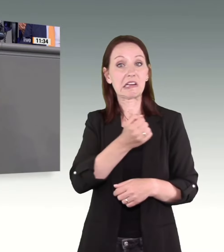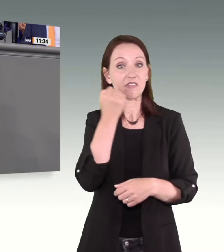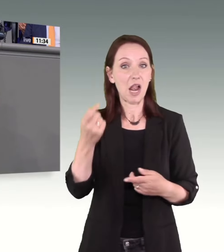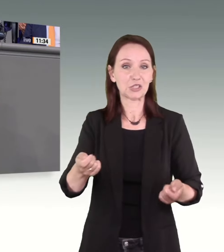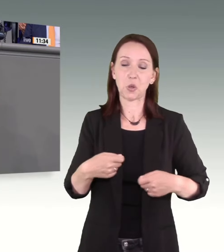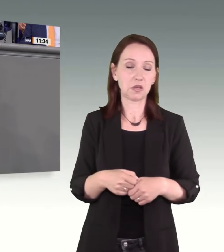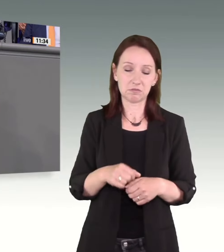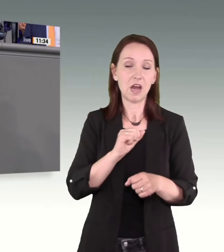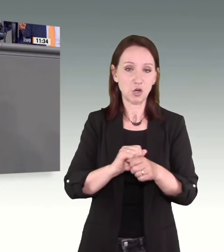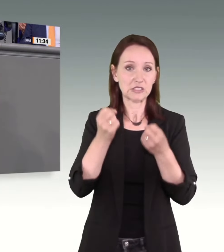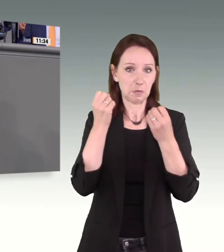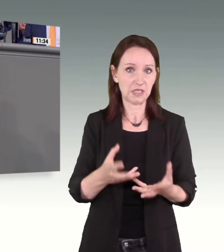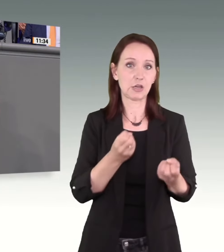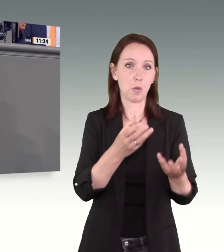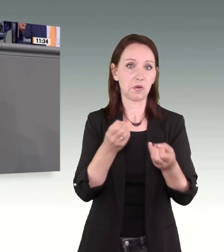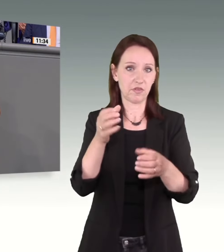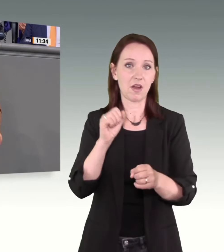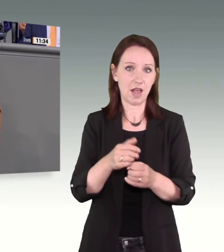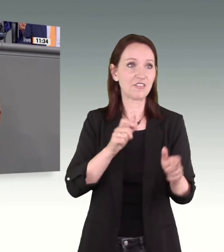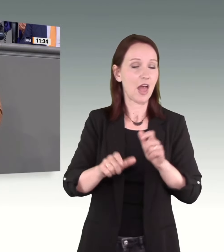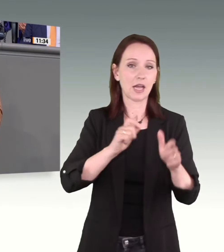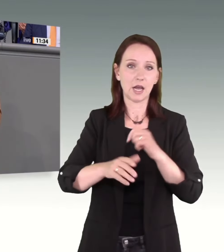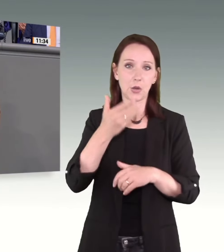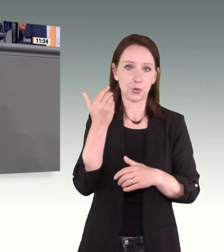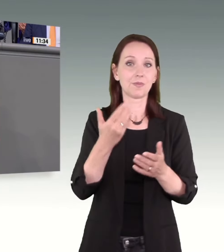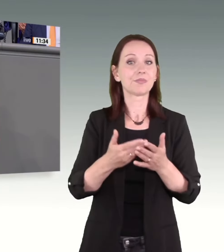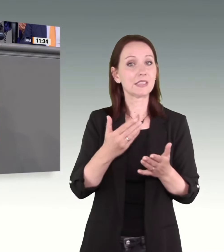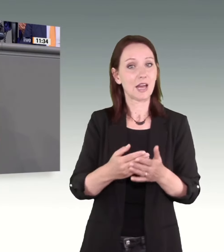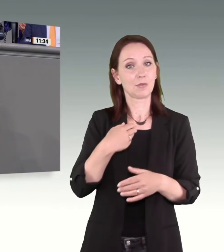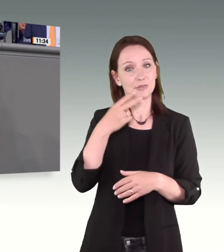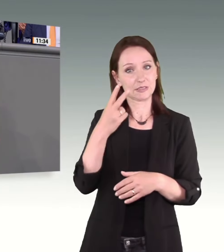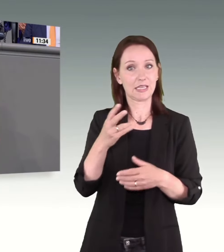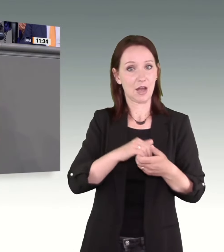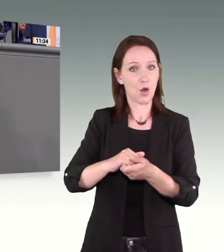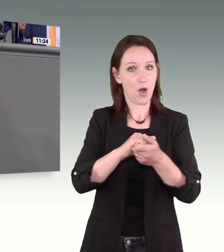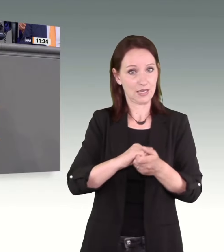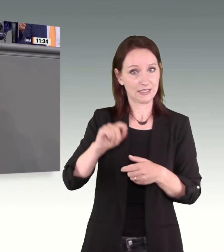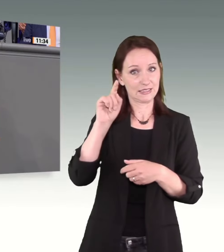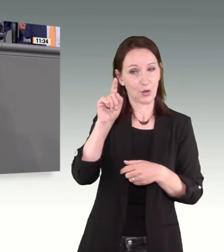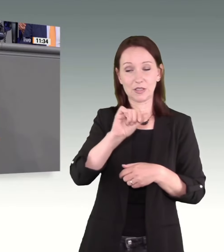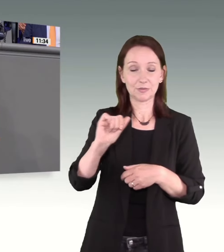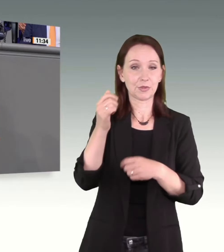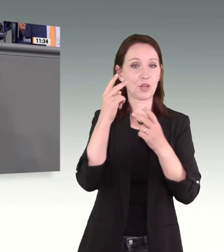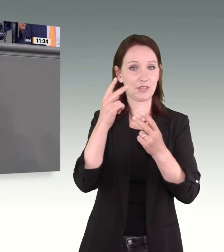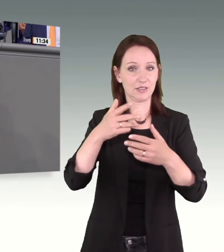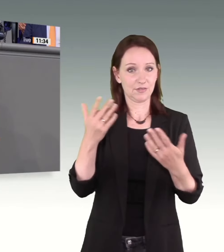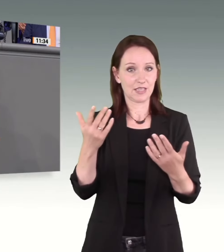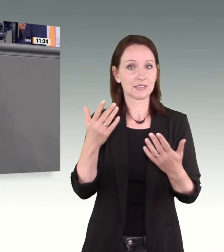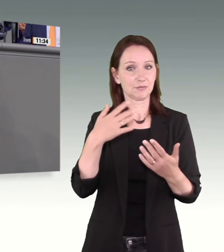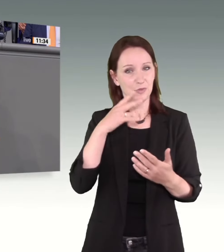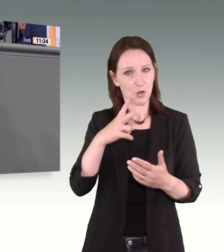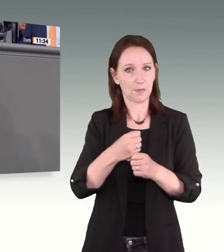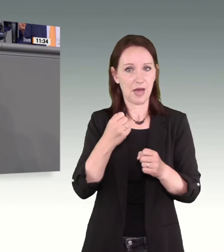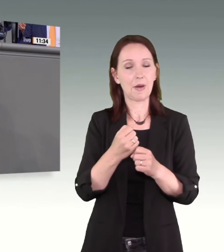wichtigsten Vorhaben meines Erachtens der Koalition, an dem wir gerade noch intensiv arbeiten, nämlich eine zentrale Stelle erstmals in